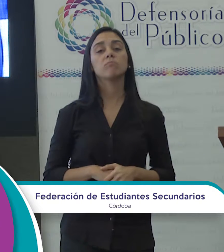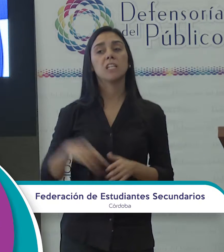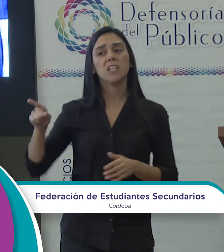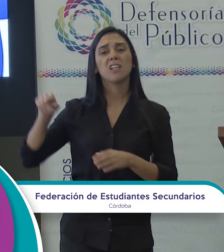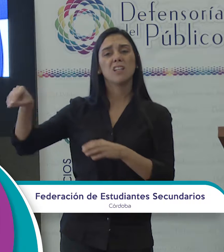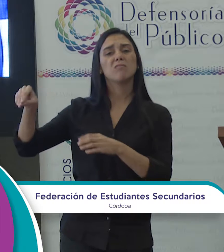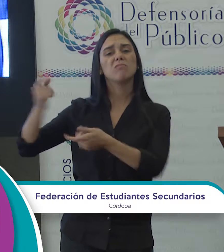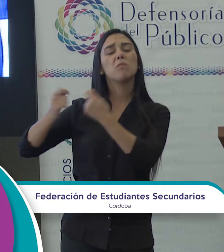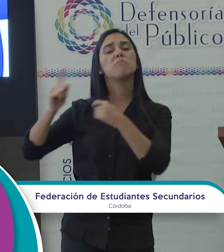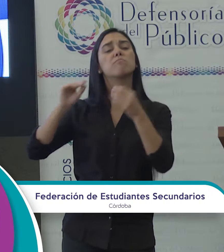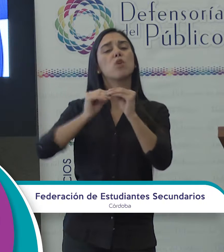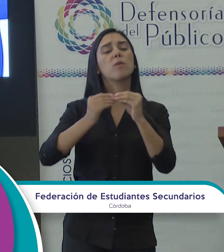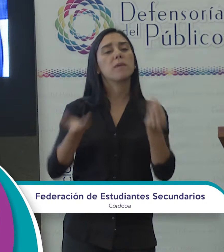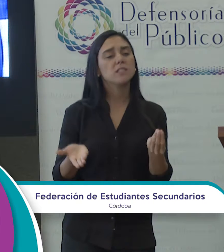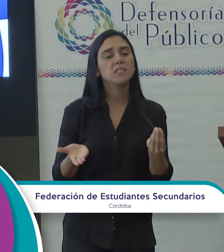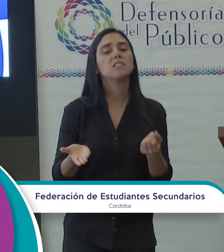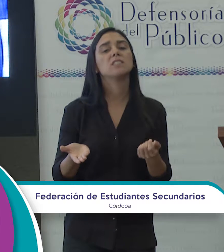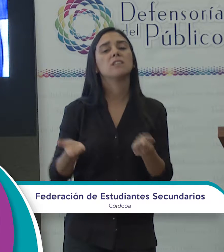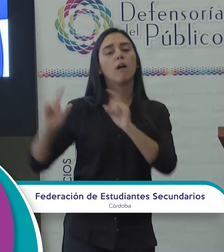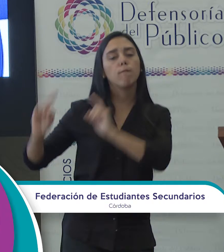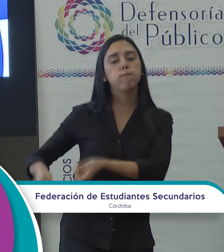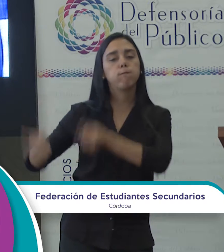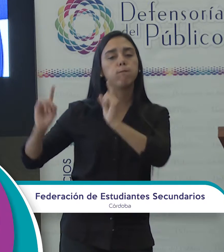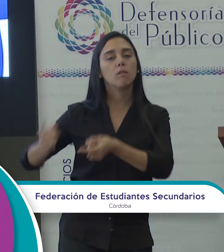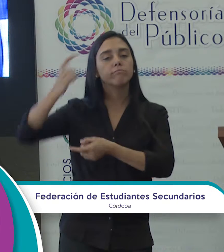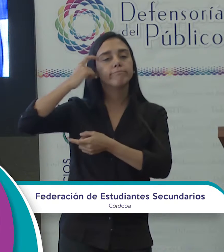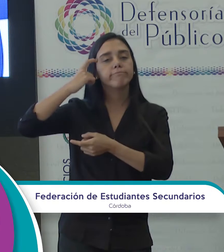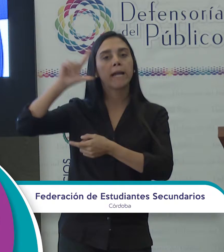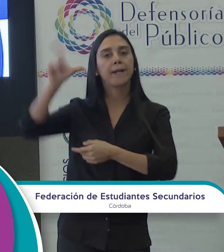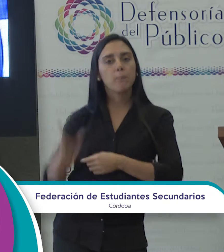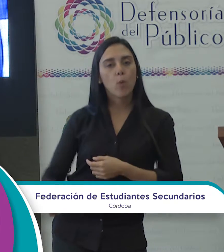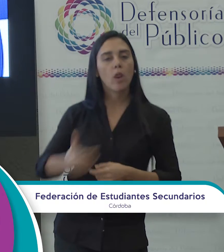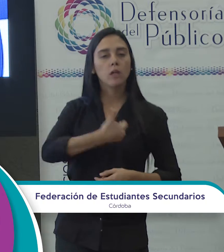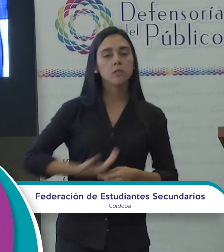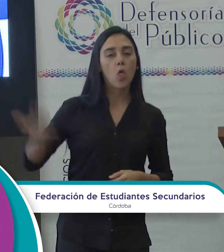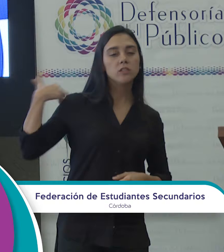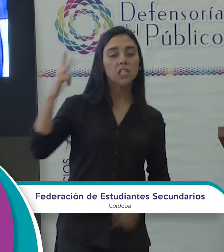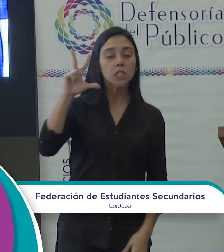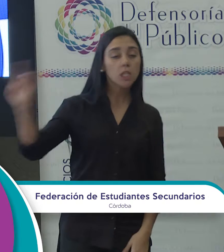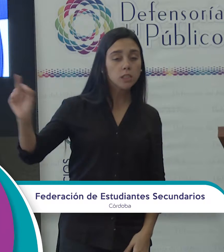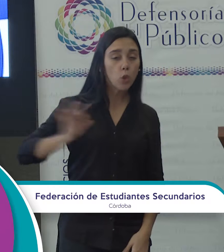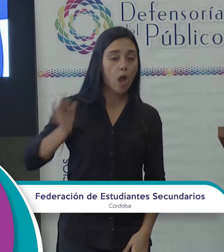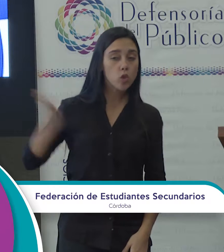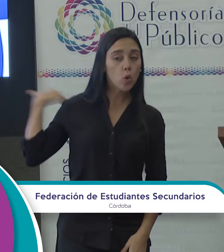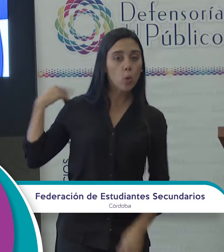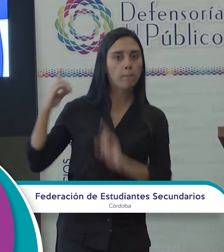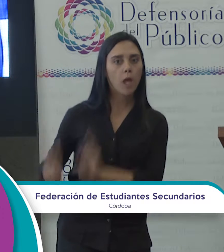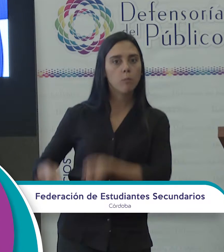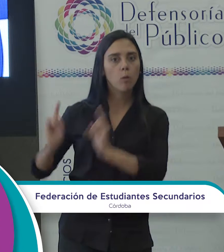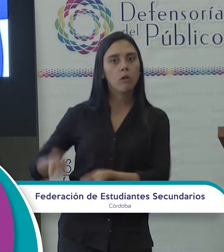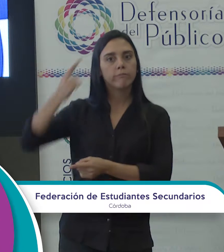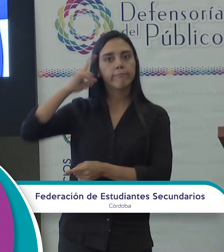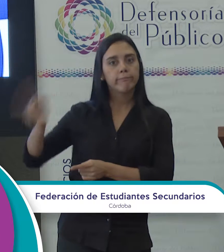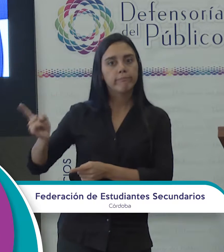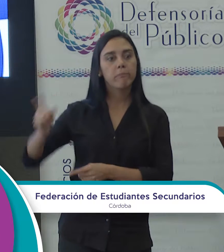Estado. El problema que tenemos es que se sigue manteniendo la misma concepción de república y de Estado de hace 300 años, que no contempla la existencia de los